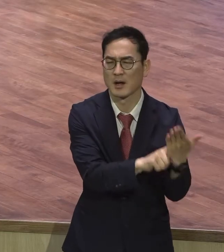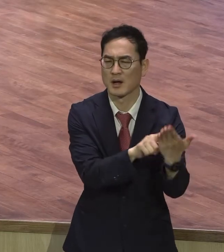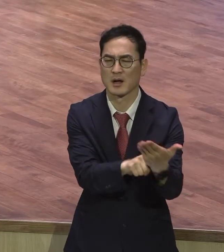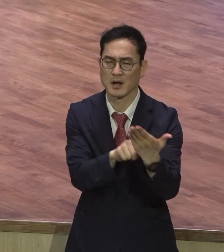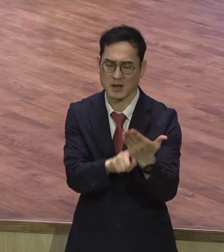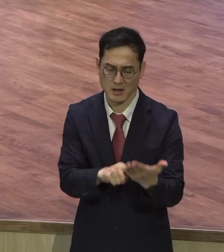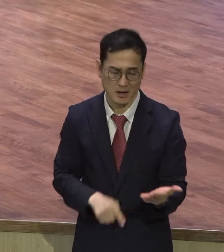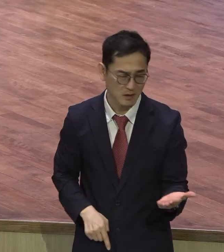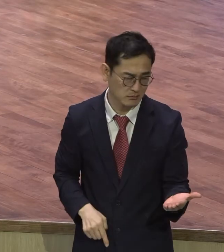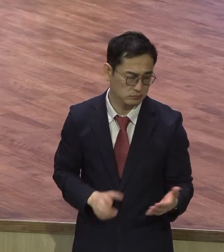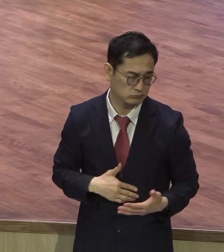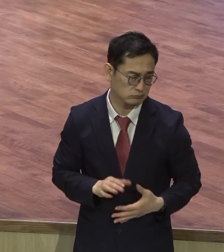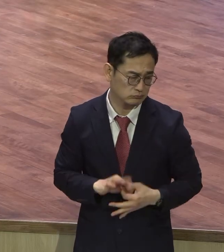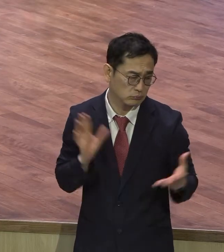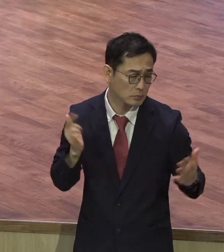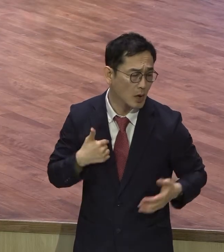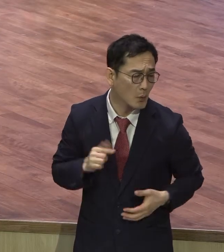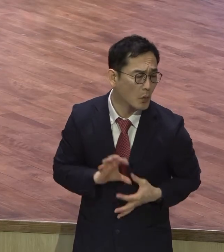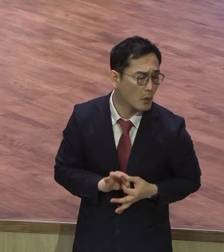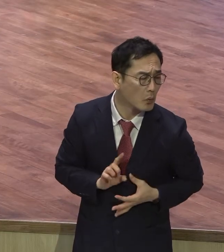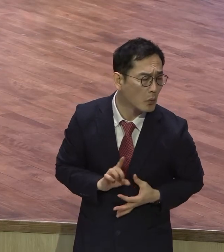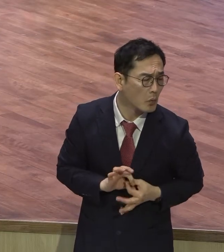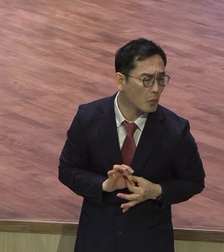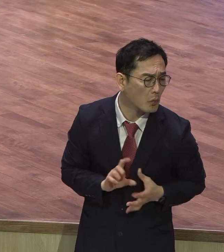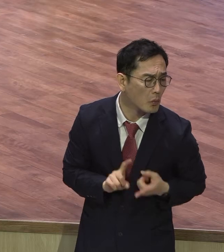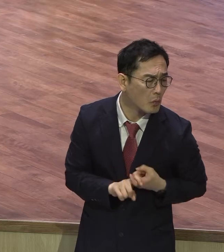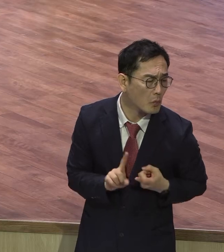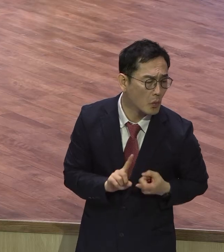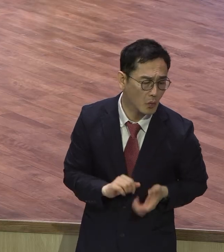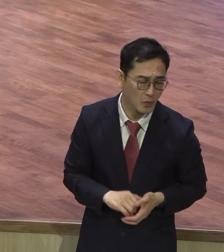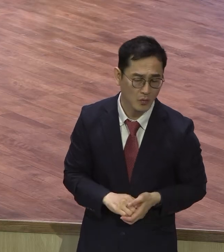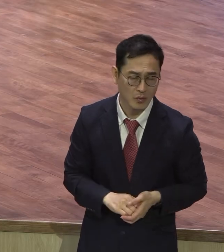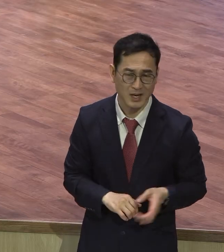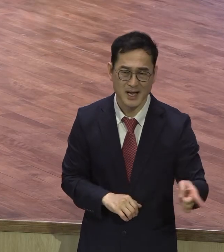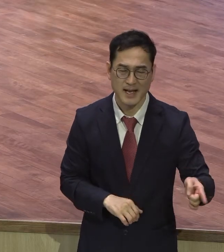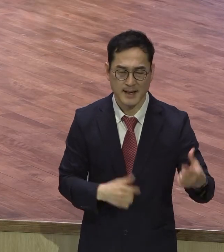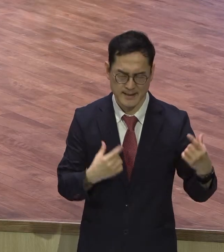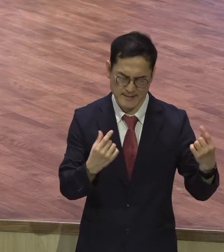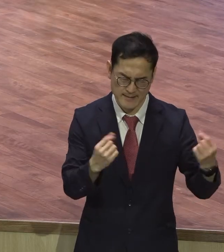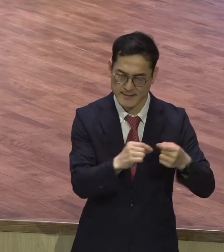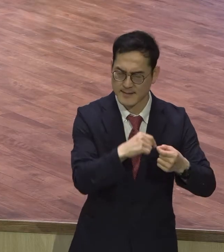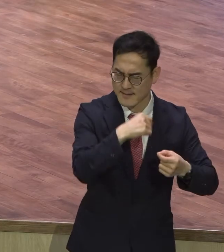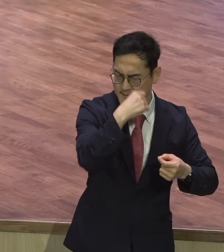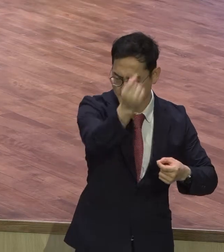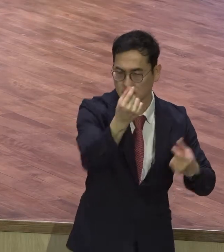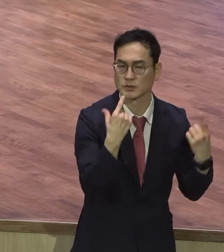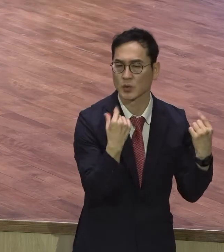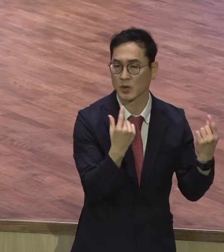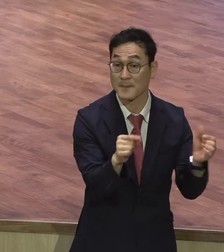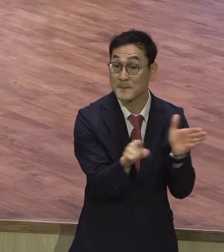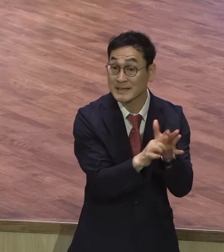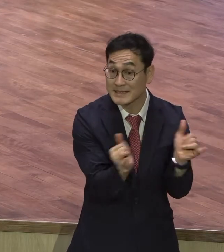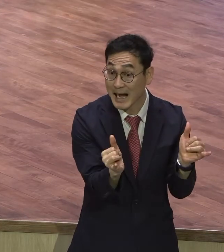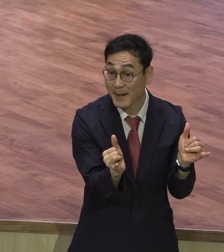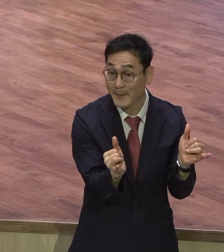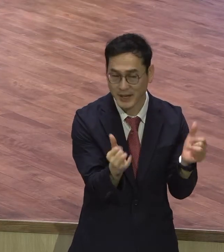나하고 상관없으면 그게 무슨 성경이요 성경은 어제나 오늘을 영호도로 동일하다고 그랬어요 믿는 자에게 동일하게 역사하신다